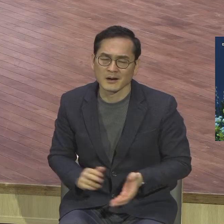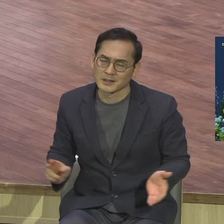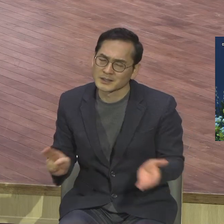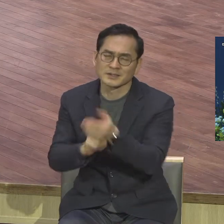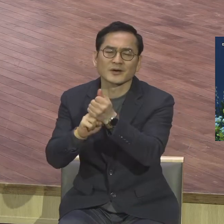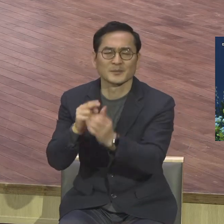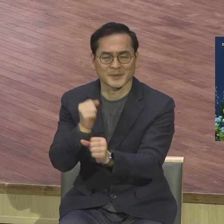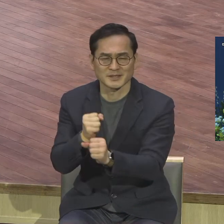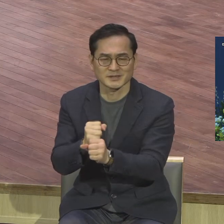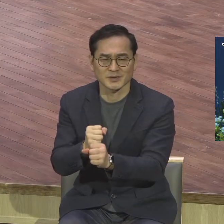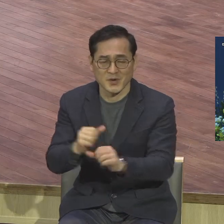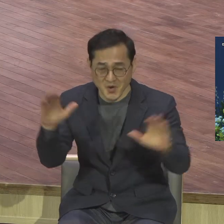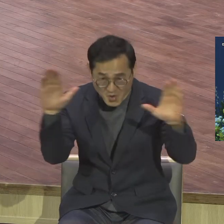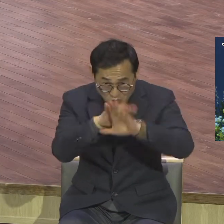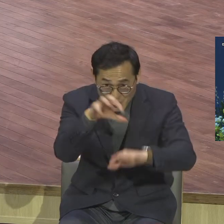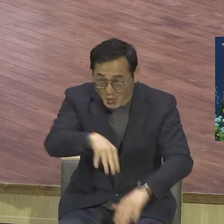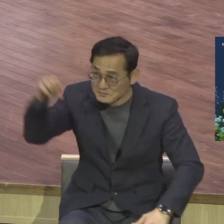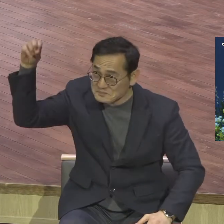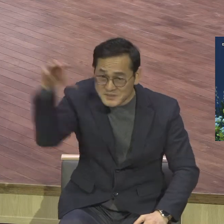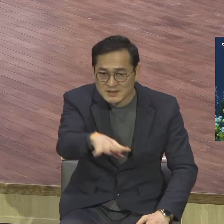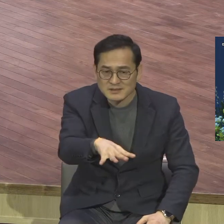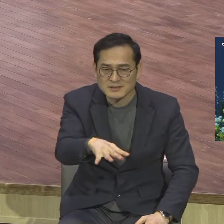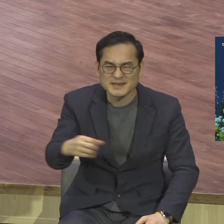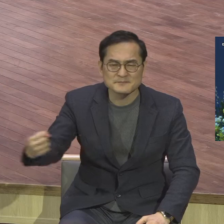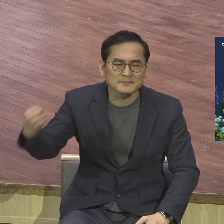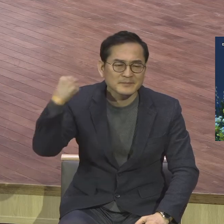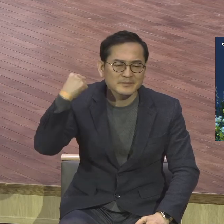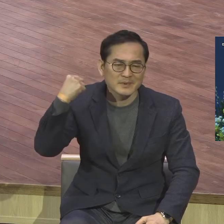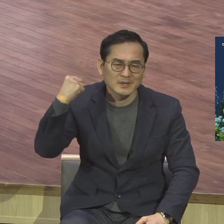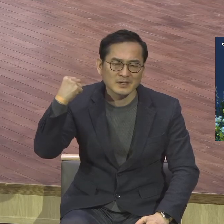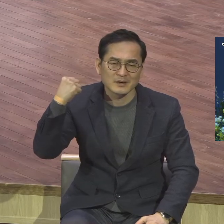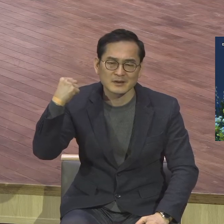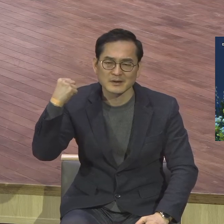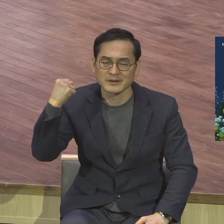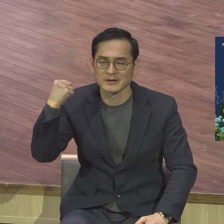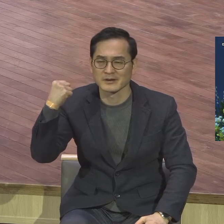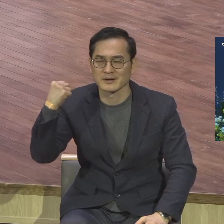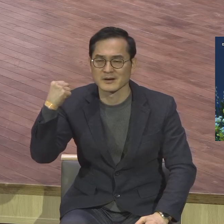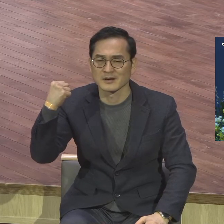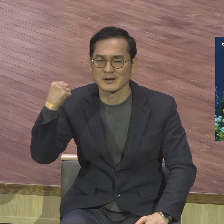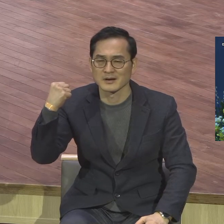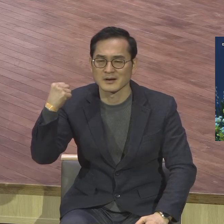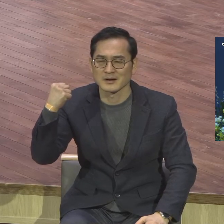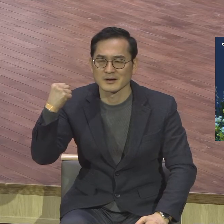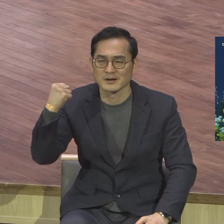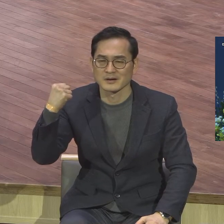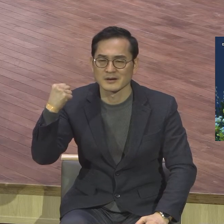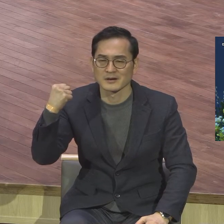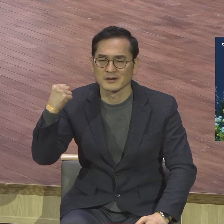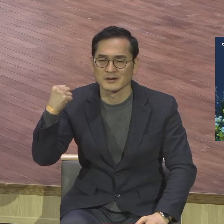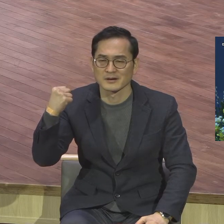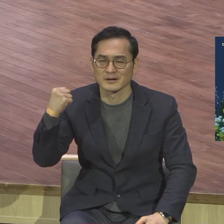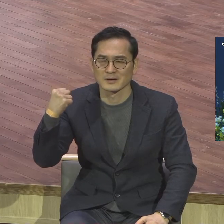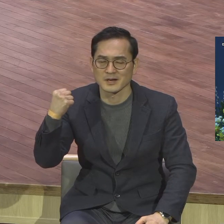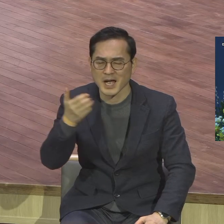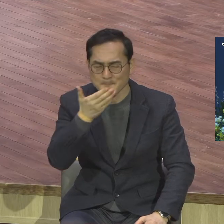밝은 빛을 바라시는 라이트 인 더 다크니스가 되시는 하나님이심을 우리가 믿고 쉬지 않고